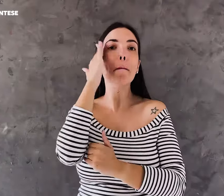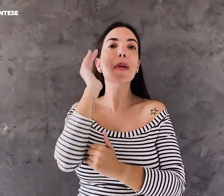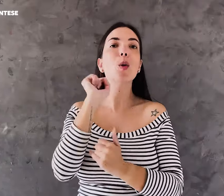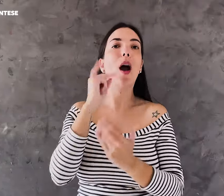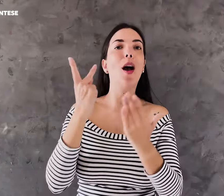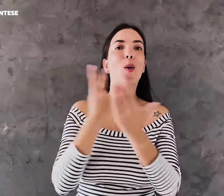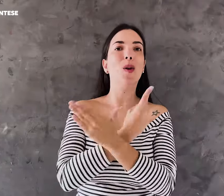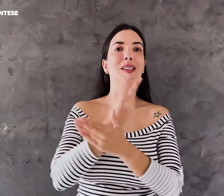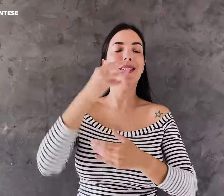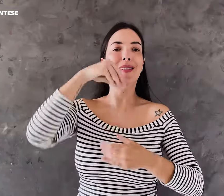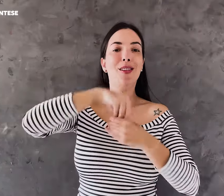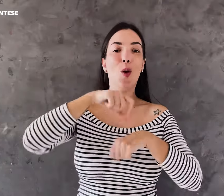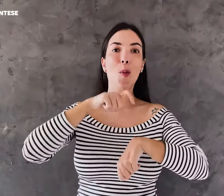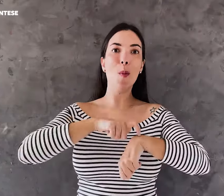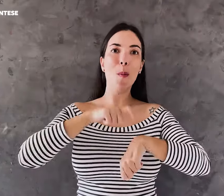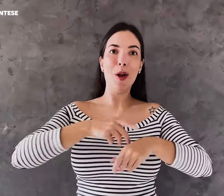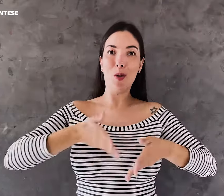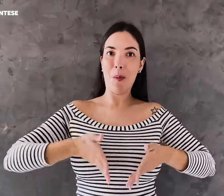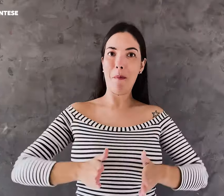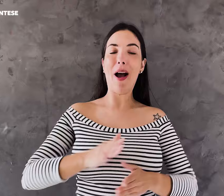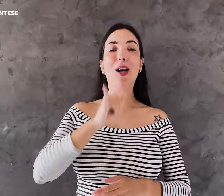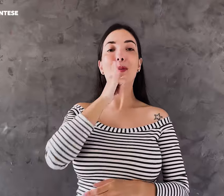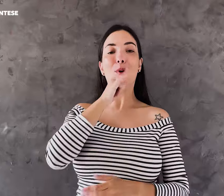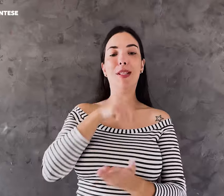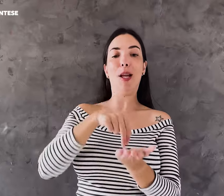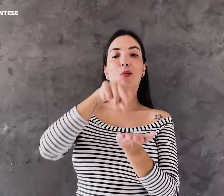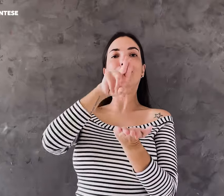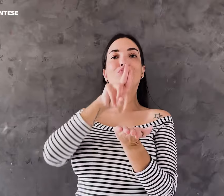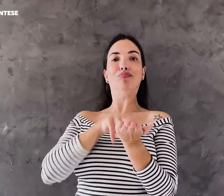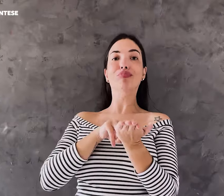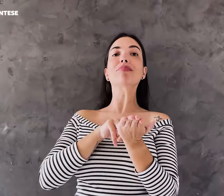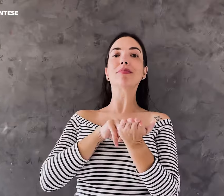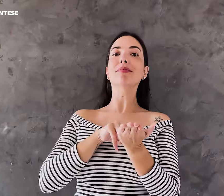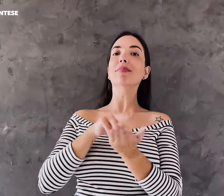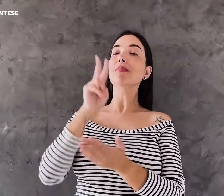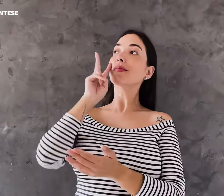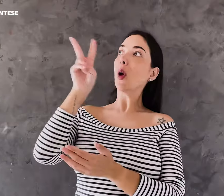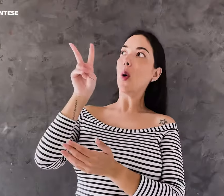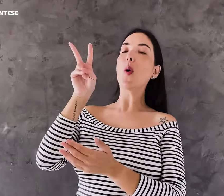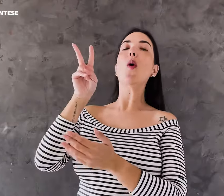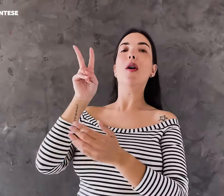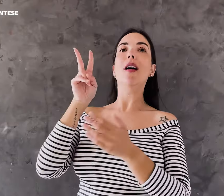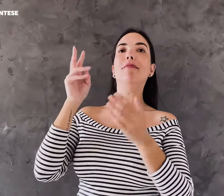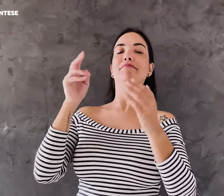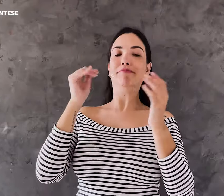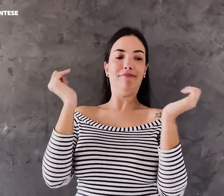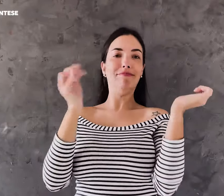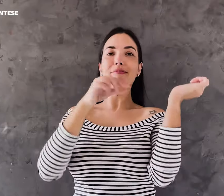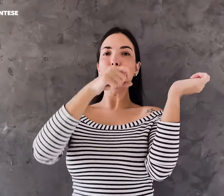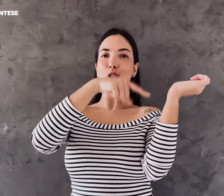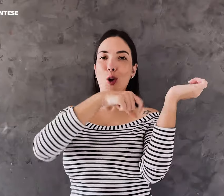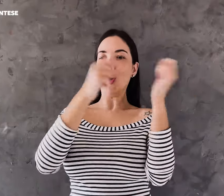todas as informações neste momento do parto. Porque você está acamada e vai ver